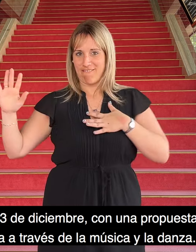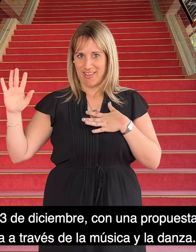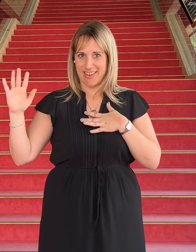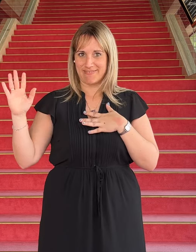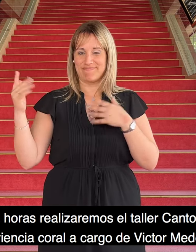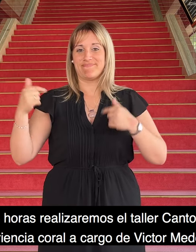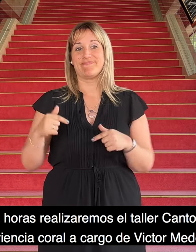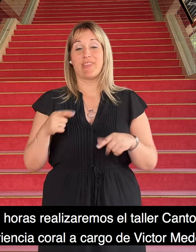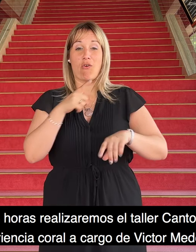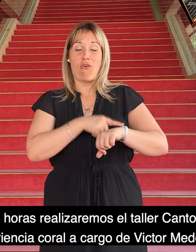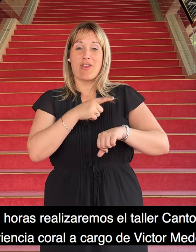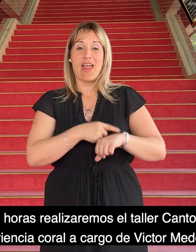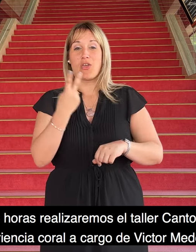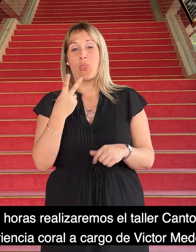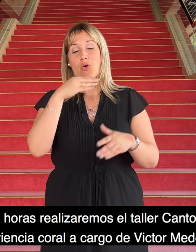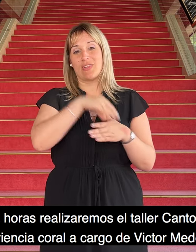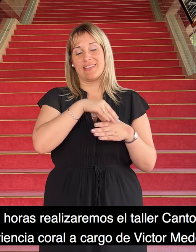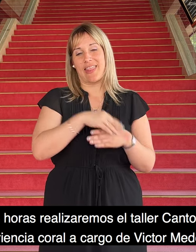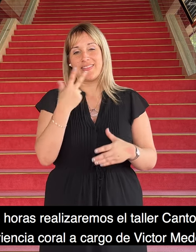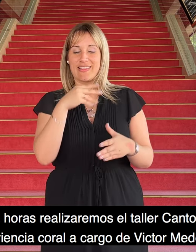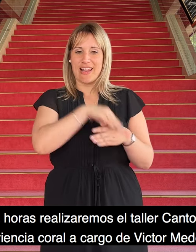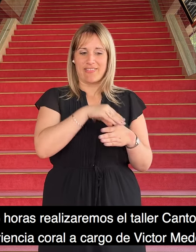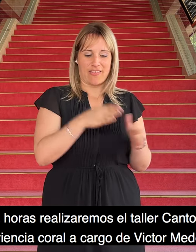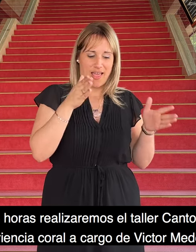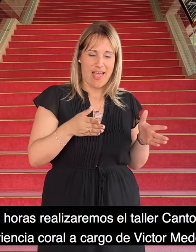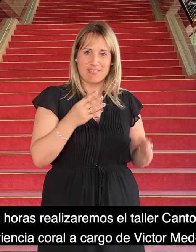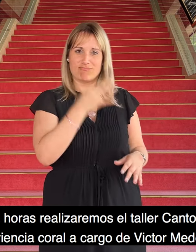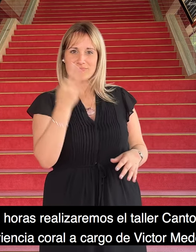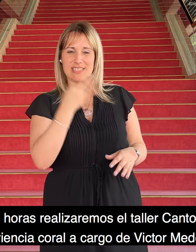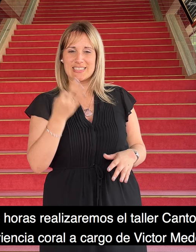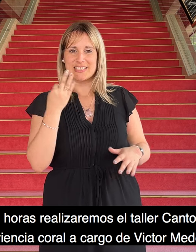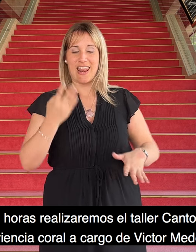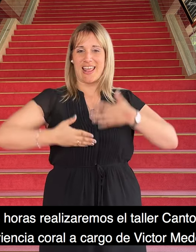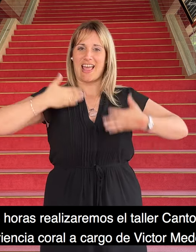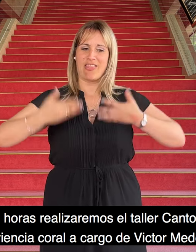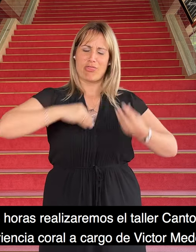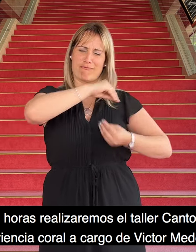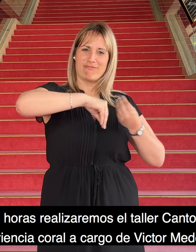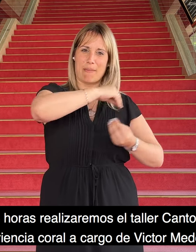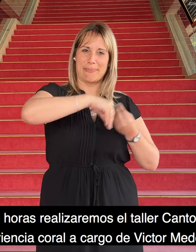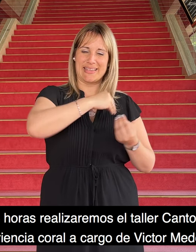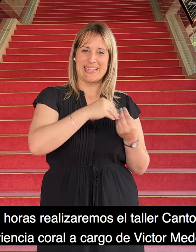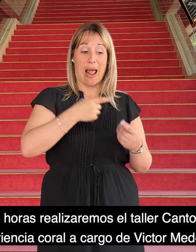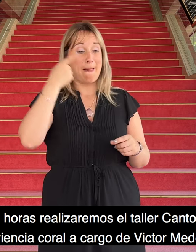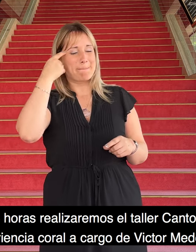14 a 15 horas, realizaremos el taller Canto en Familia, experiencia coral a cargo del maestro